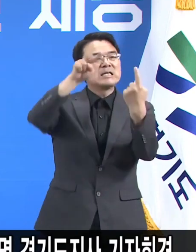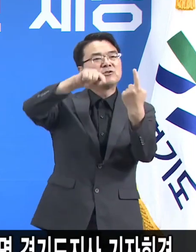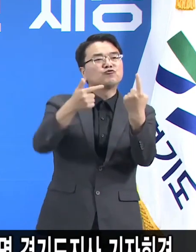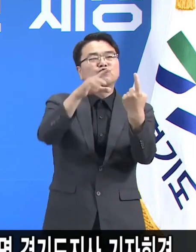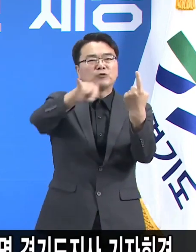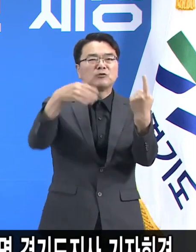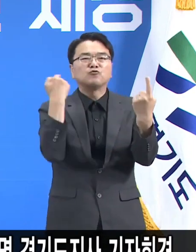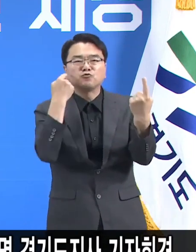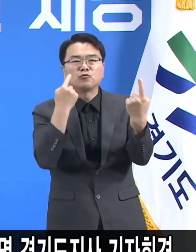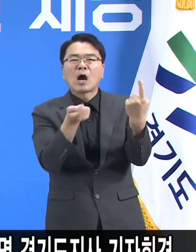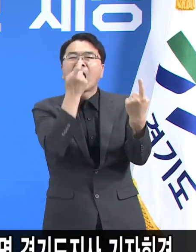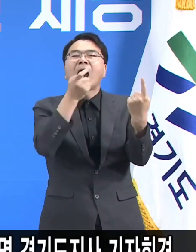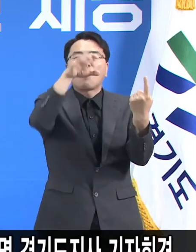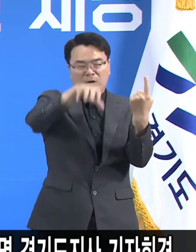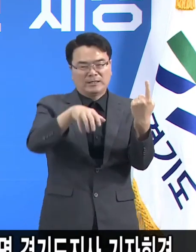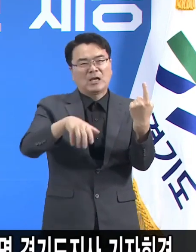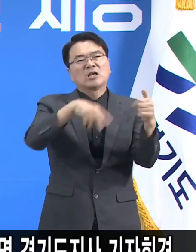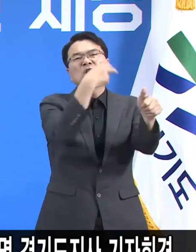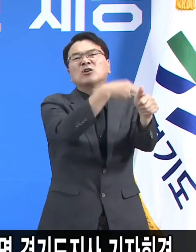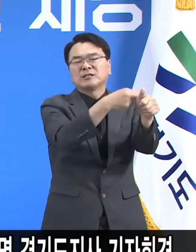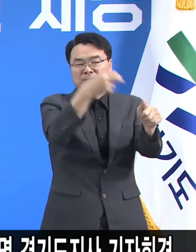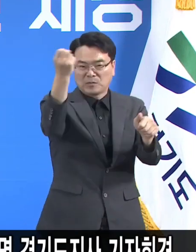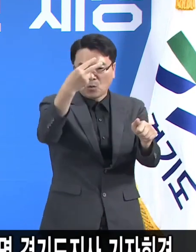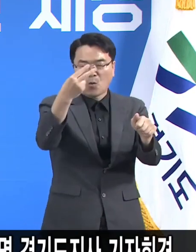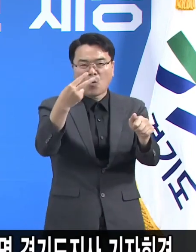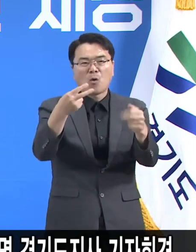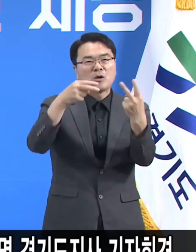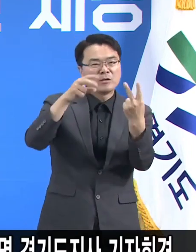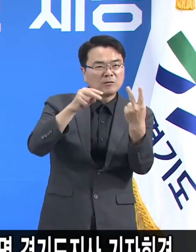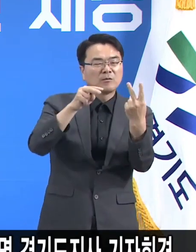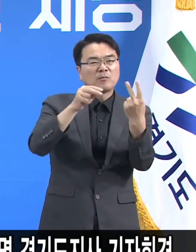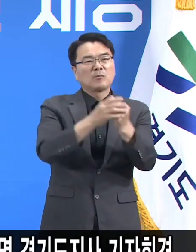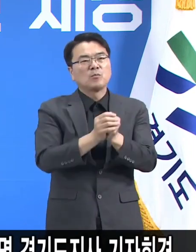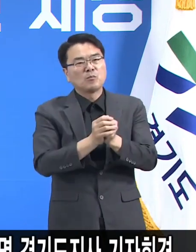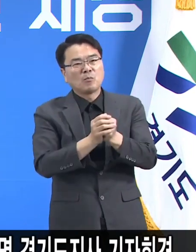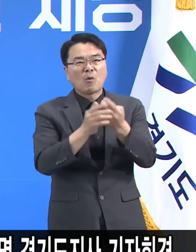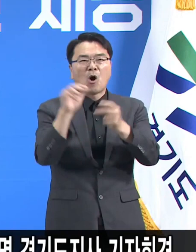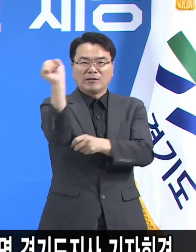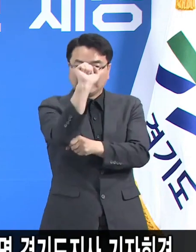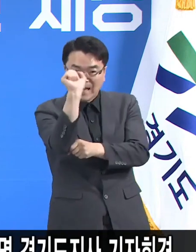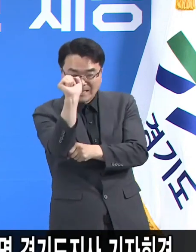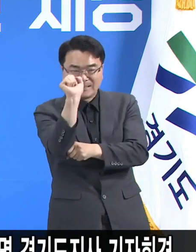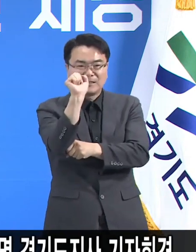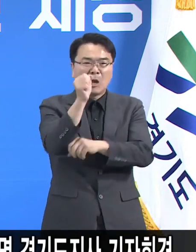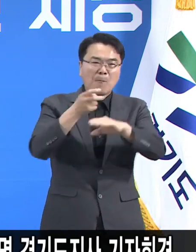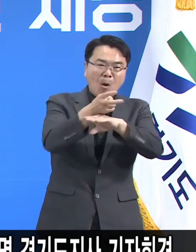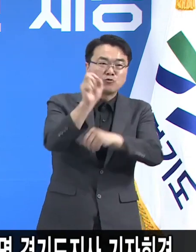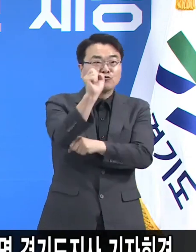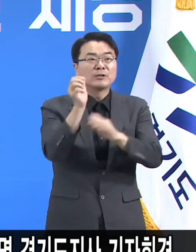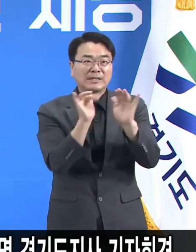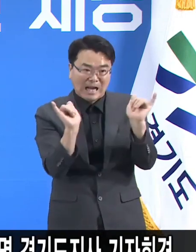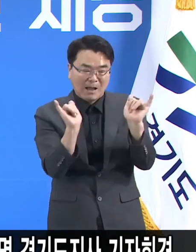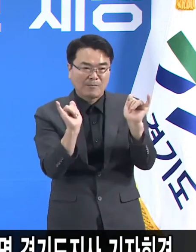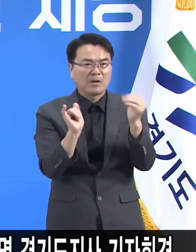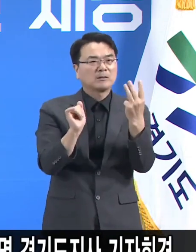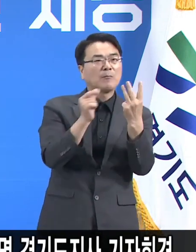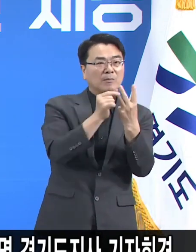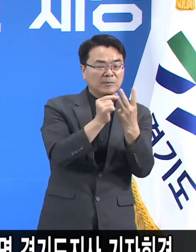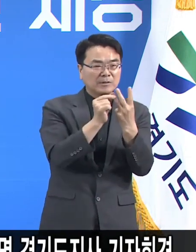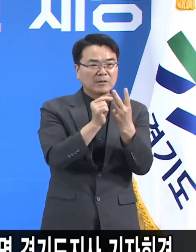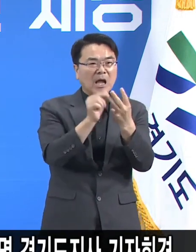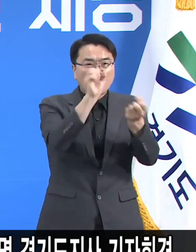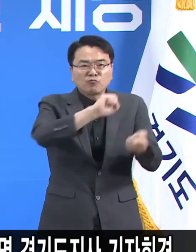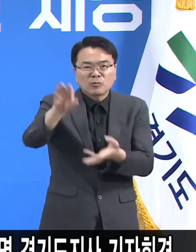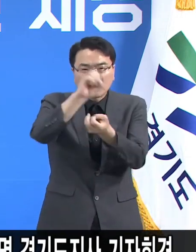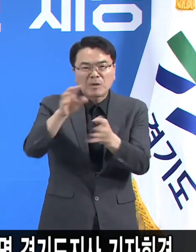학원 교습소의 강사 2순위는 노선 전세버스 택시 운전사 3순위는